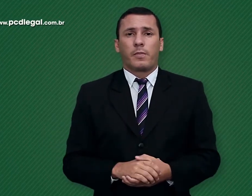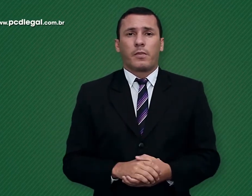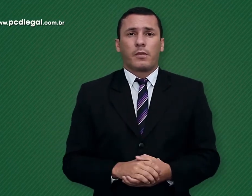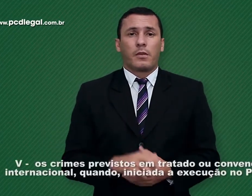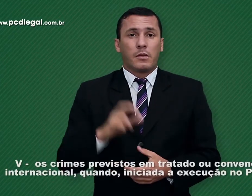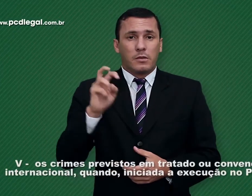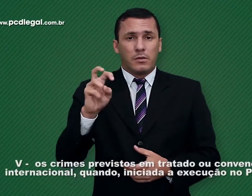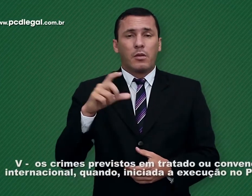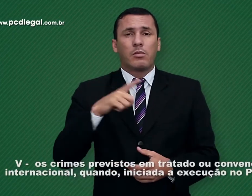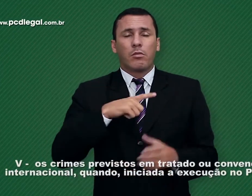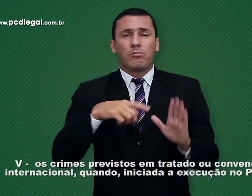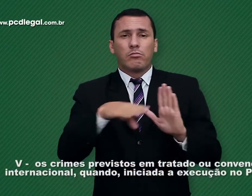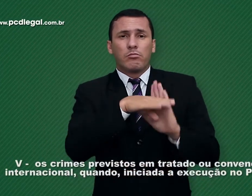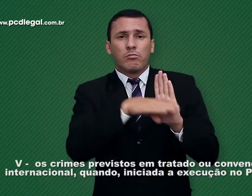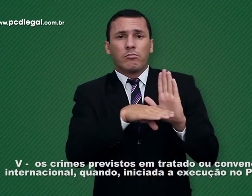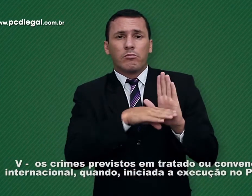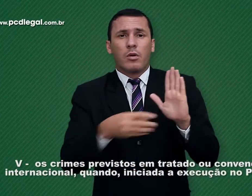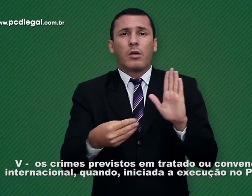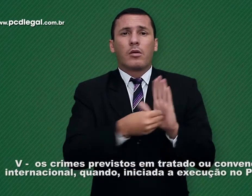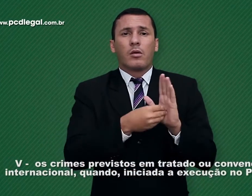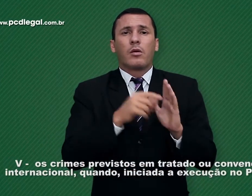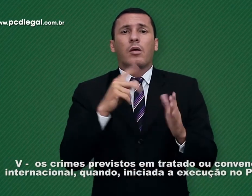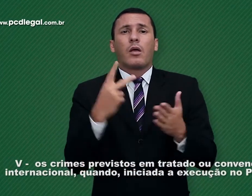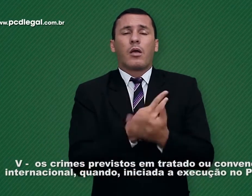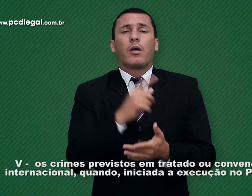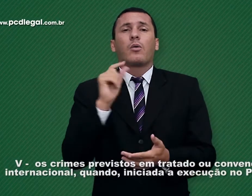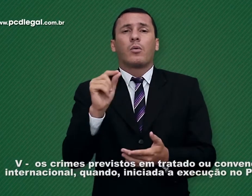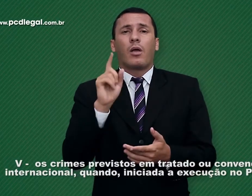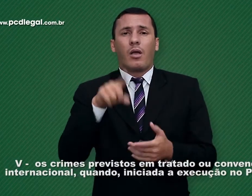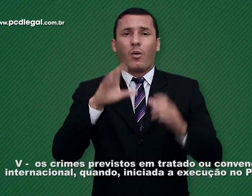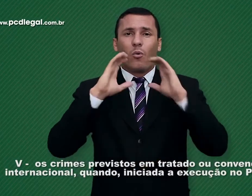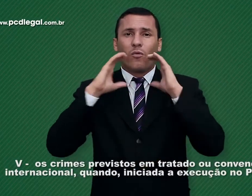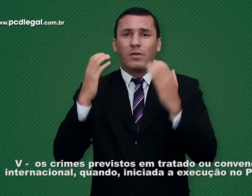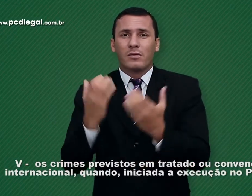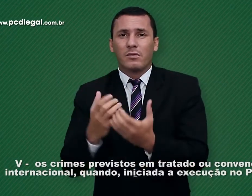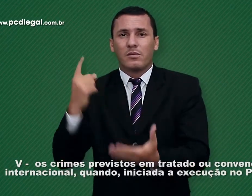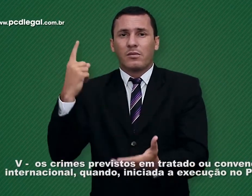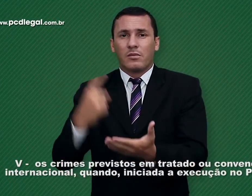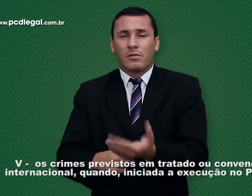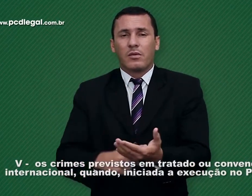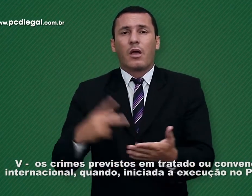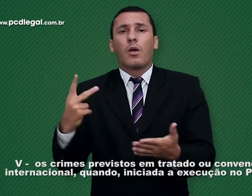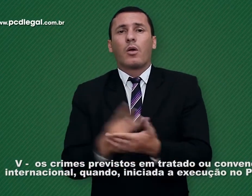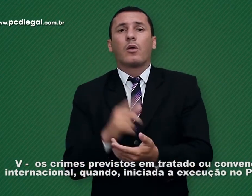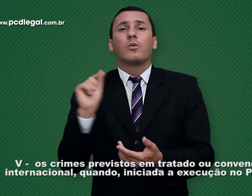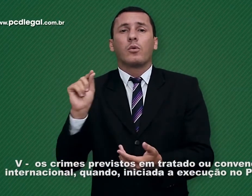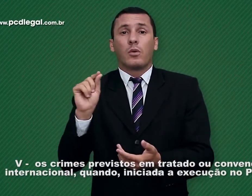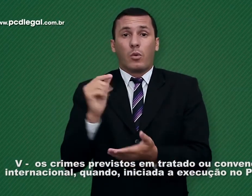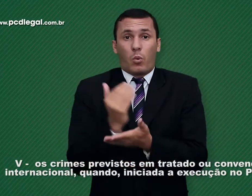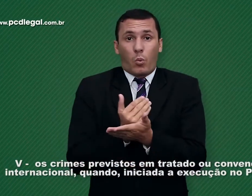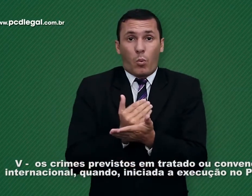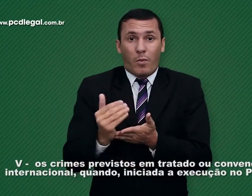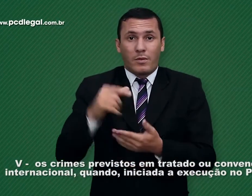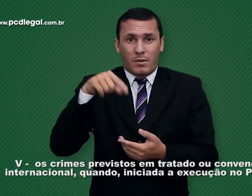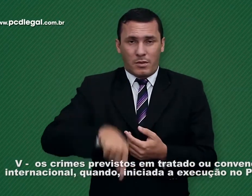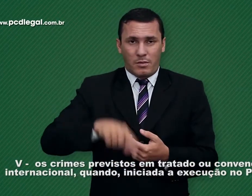5. Os crimes previstos em tratado ou convenção internacional quando, iniciada a